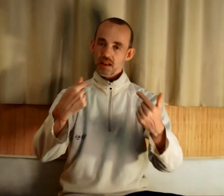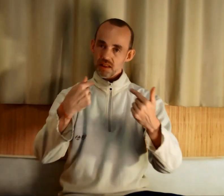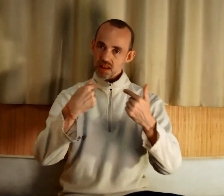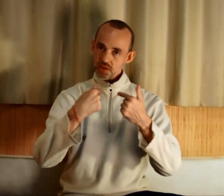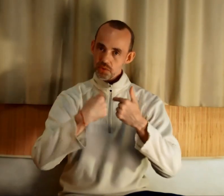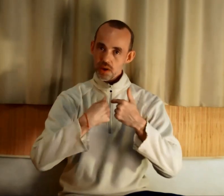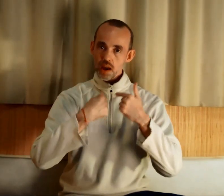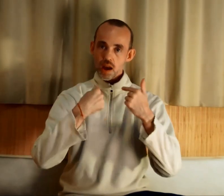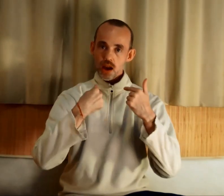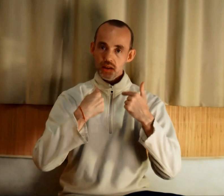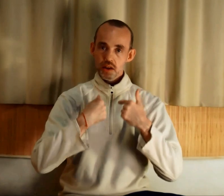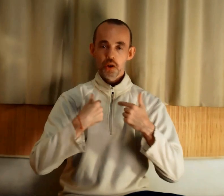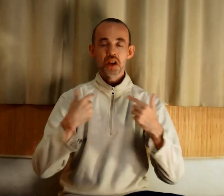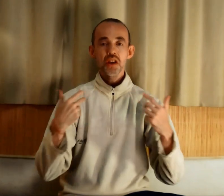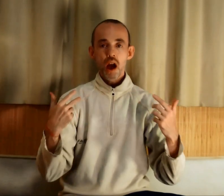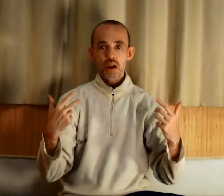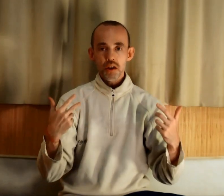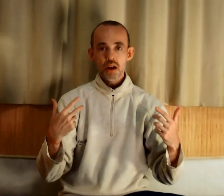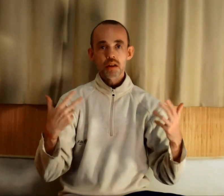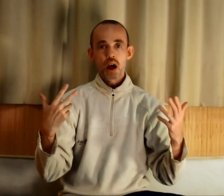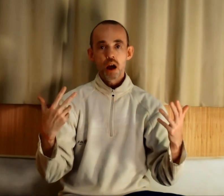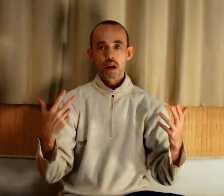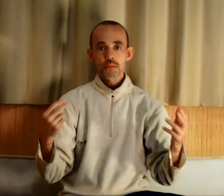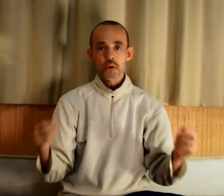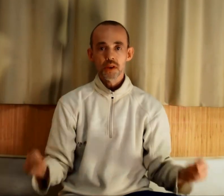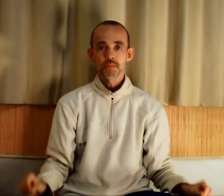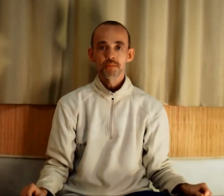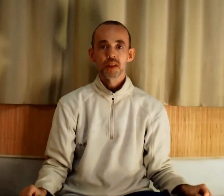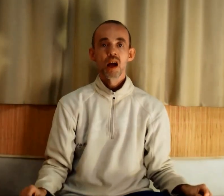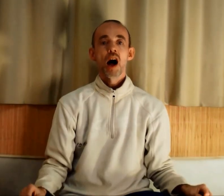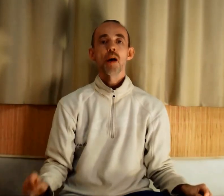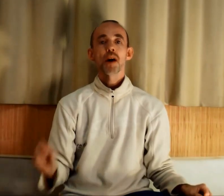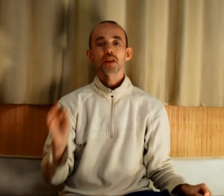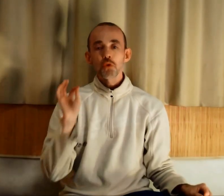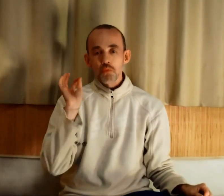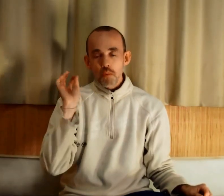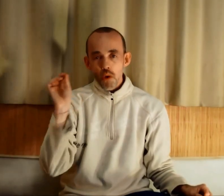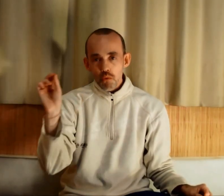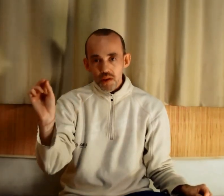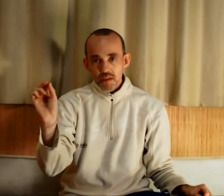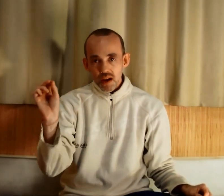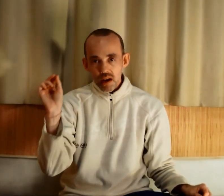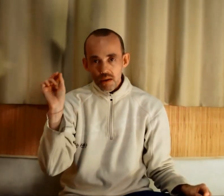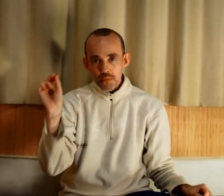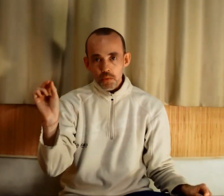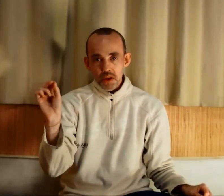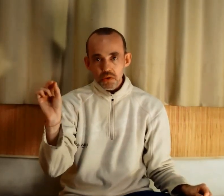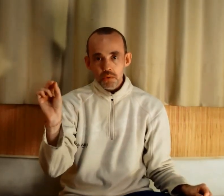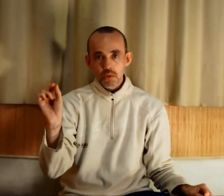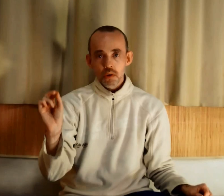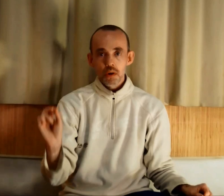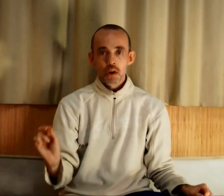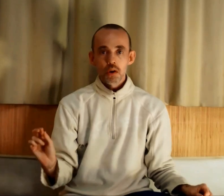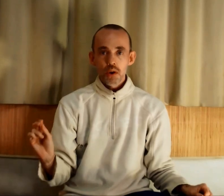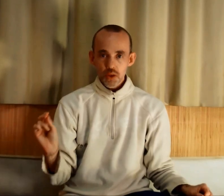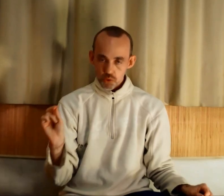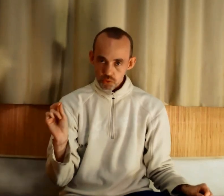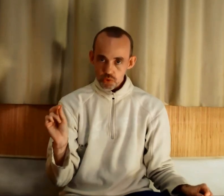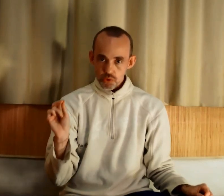naturelle à l'intérieur. Il n'y a rien à forcer. À partir du moment où vous avez l'information, que la source